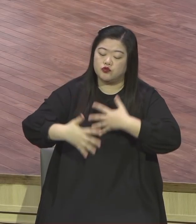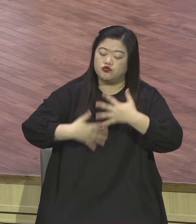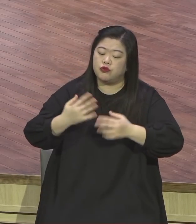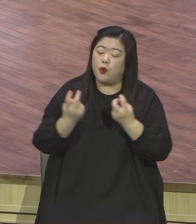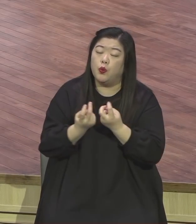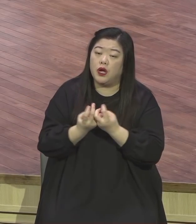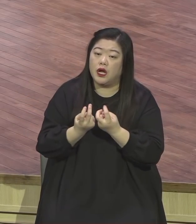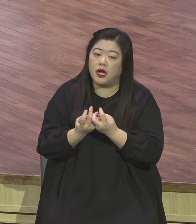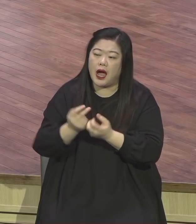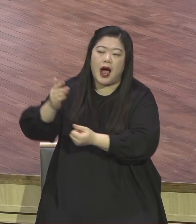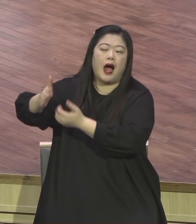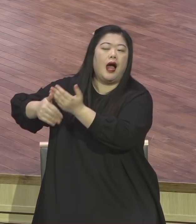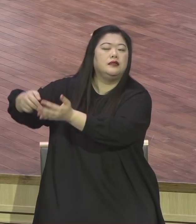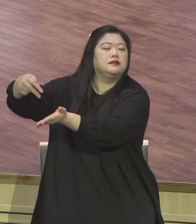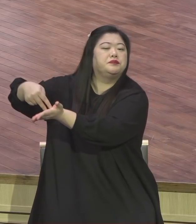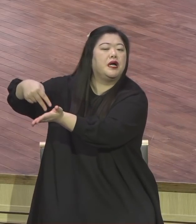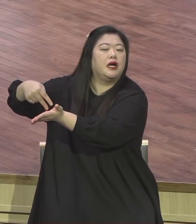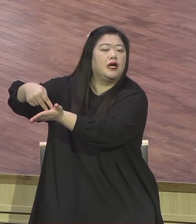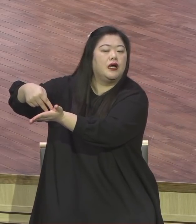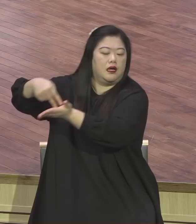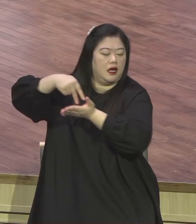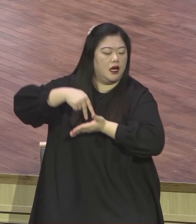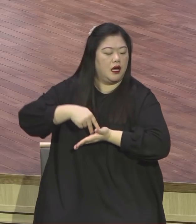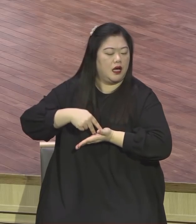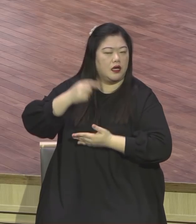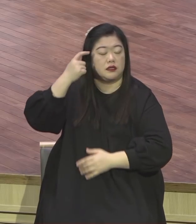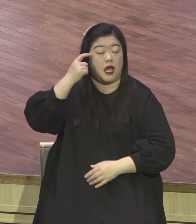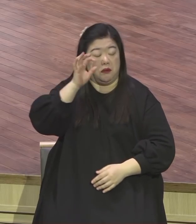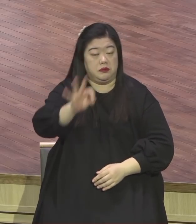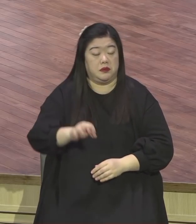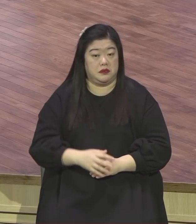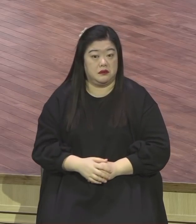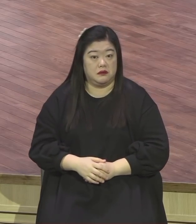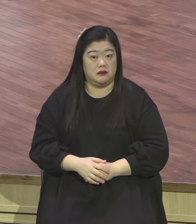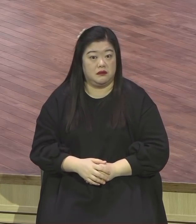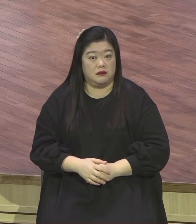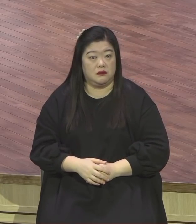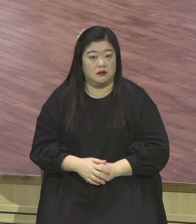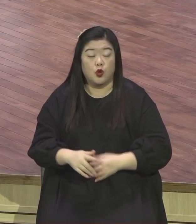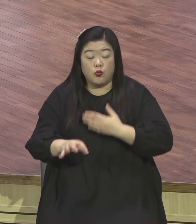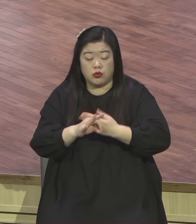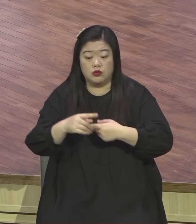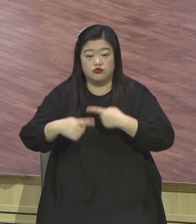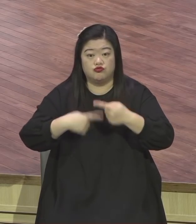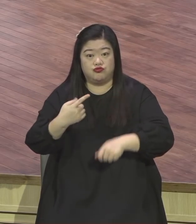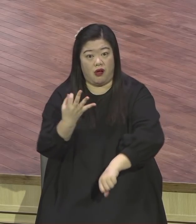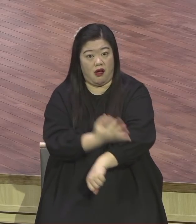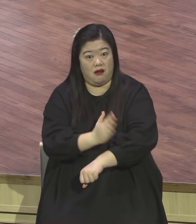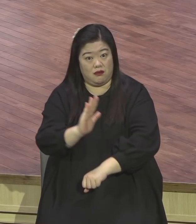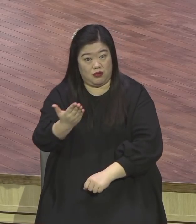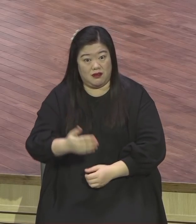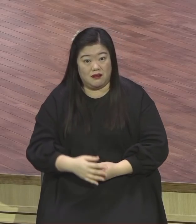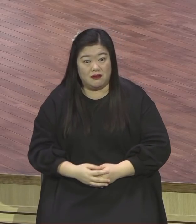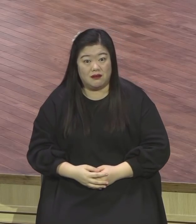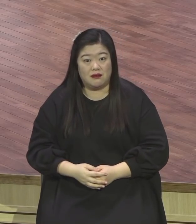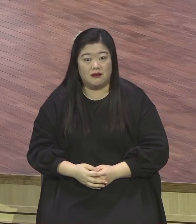들이 짜증내면 듣겠냐 간단합니다 기도 하나님이 듣기 좋은 기도하세요